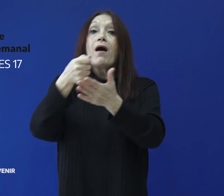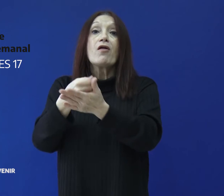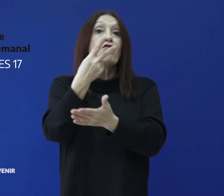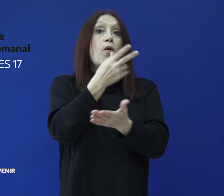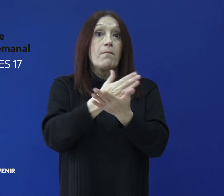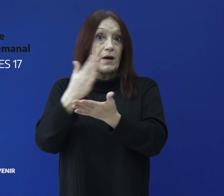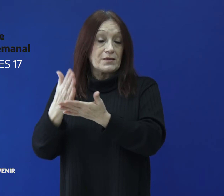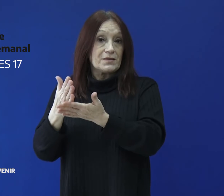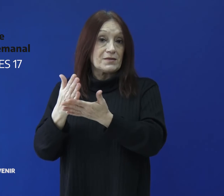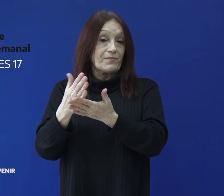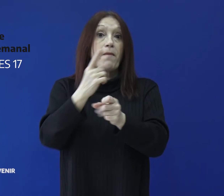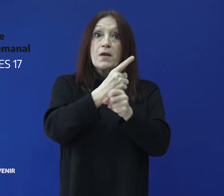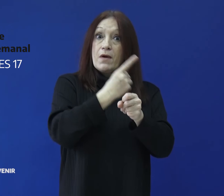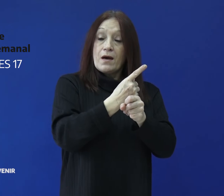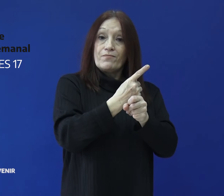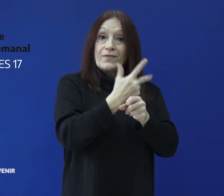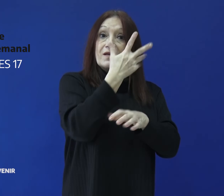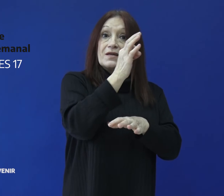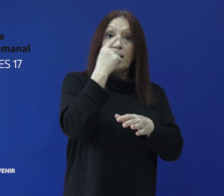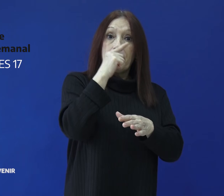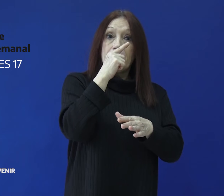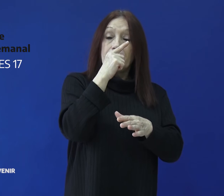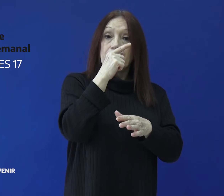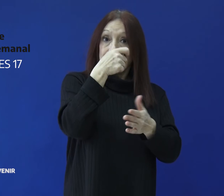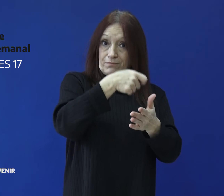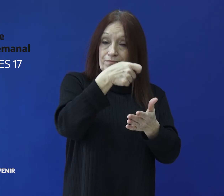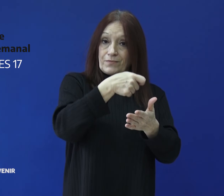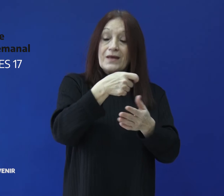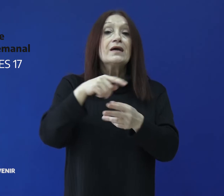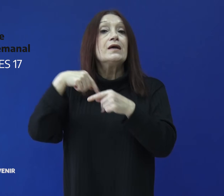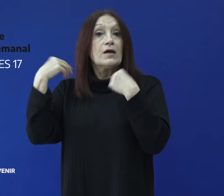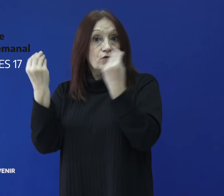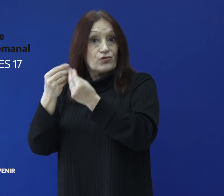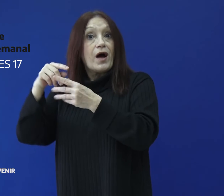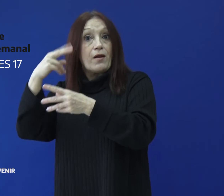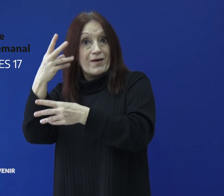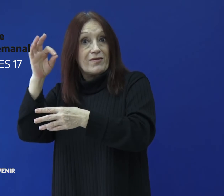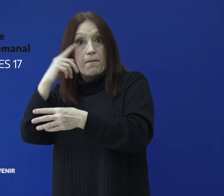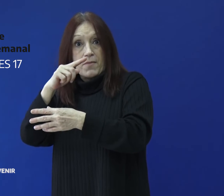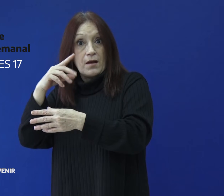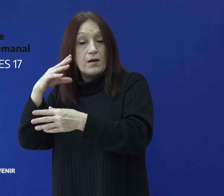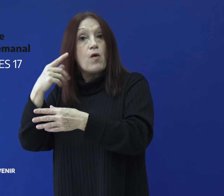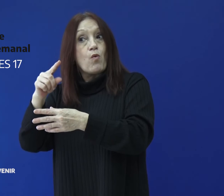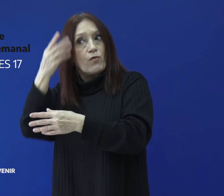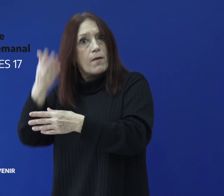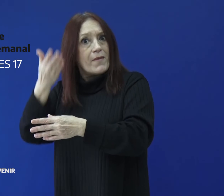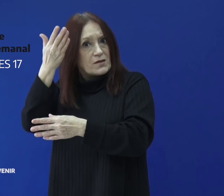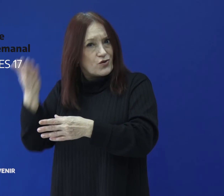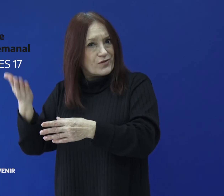en dos instancias, la primera de 30 mil y el restante una vez que el beneficiario cumpla con una